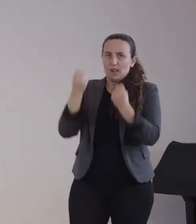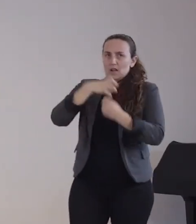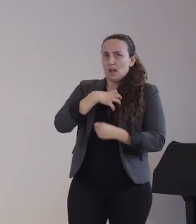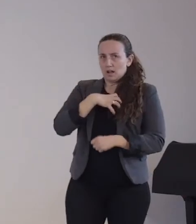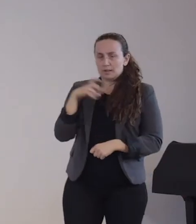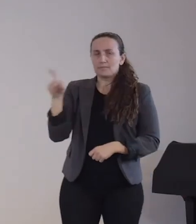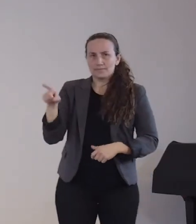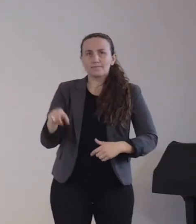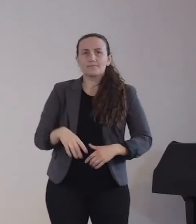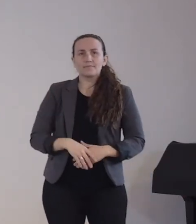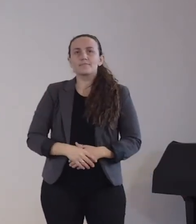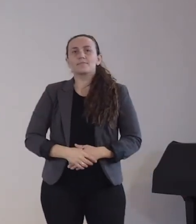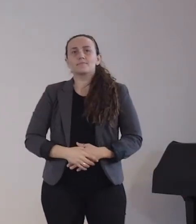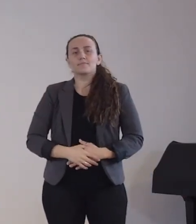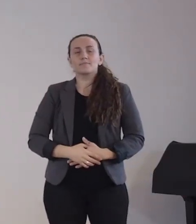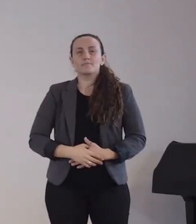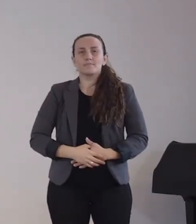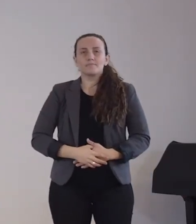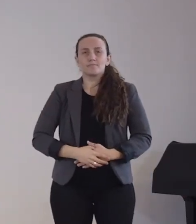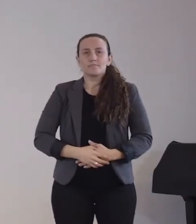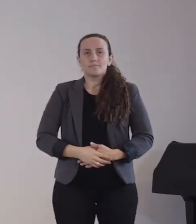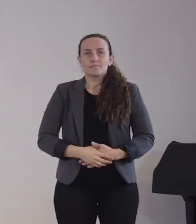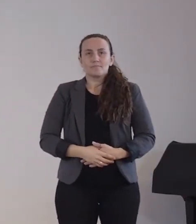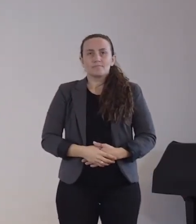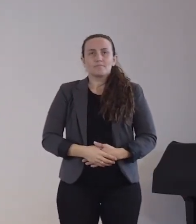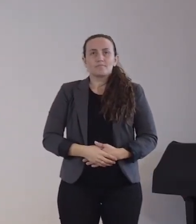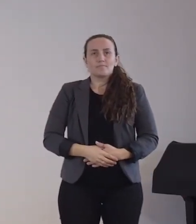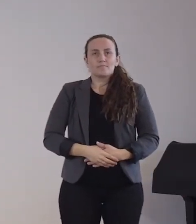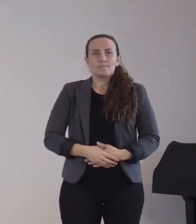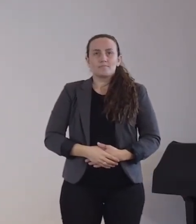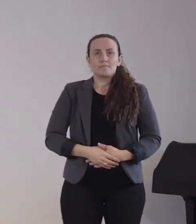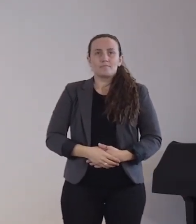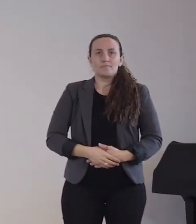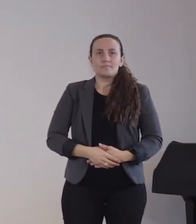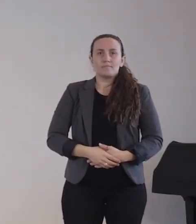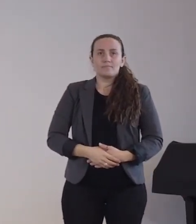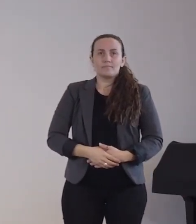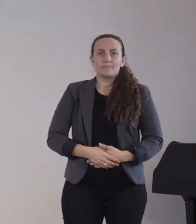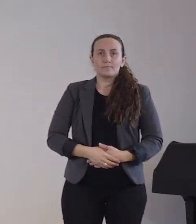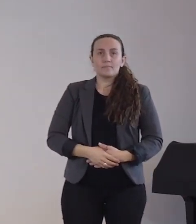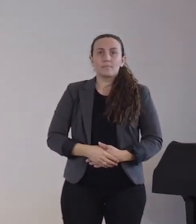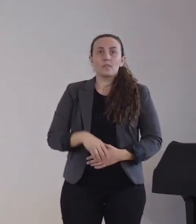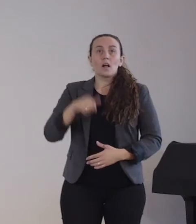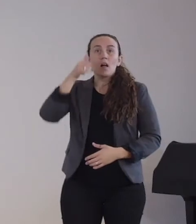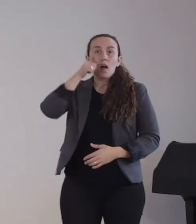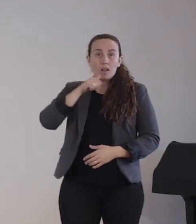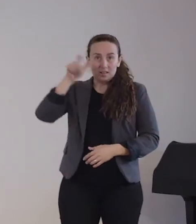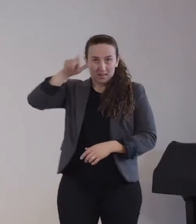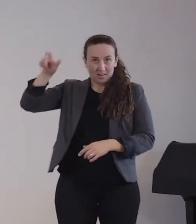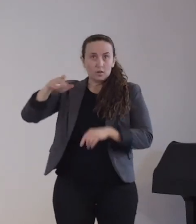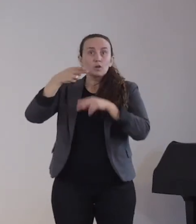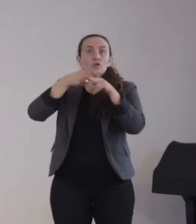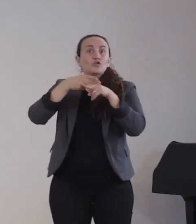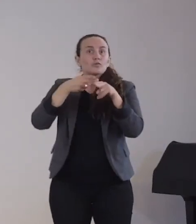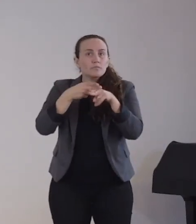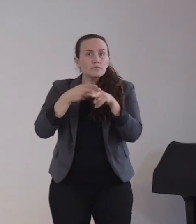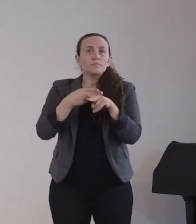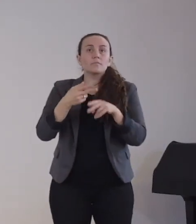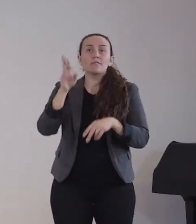Das Altersmedial der verstorbenen Patienten in Deutschland beträgt 82 Jahre. Das Alter ist also der